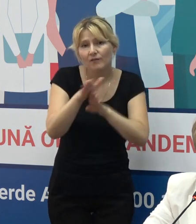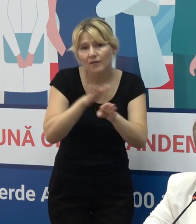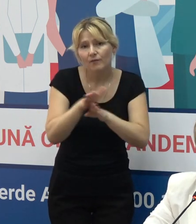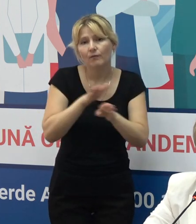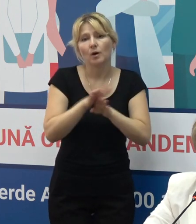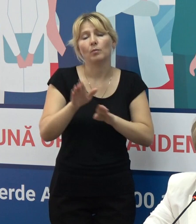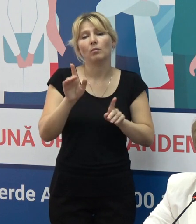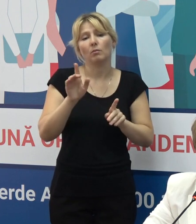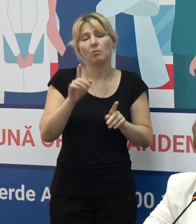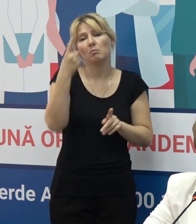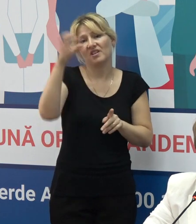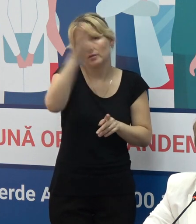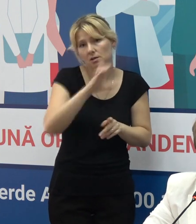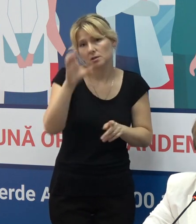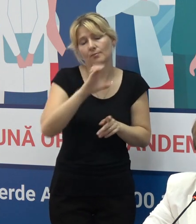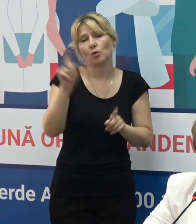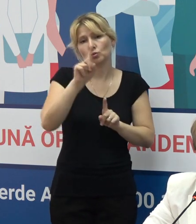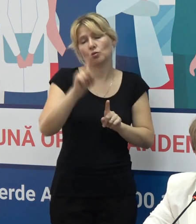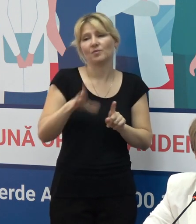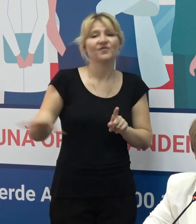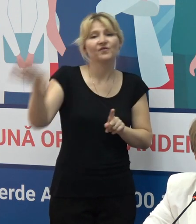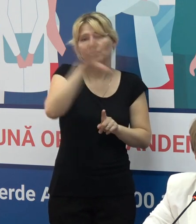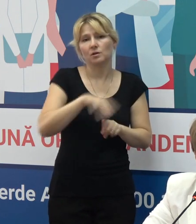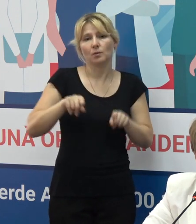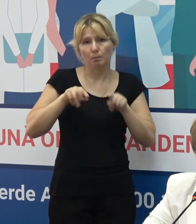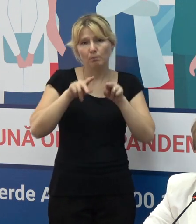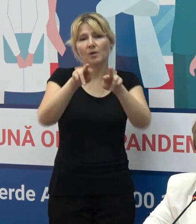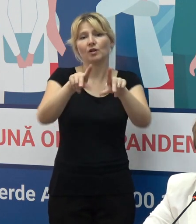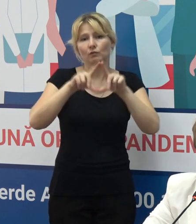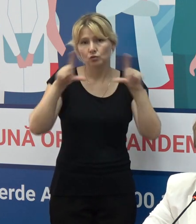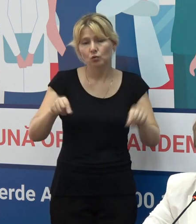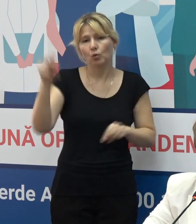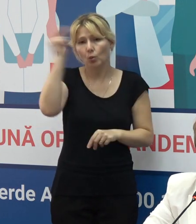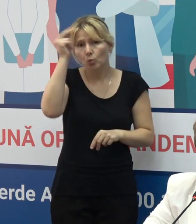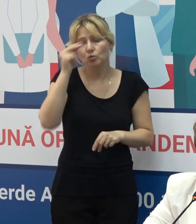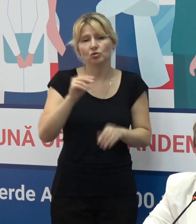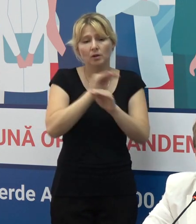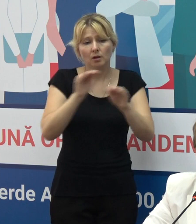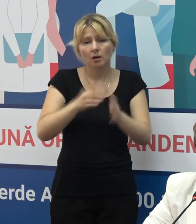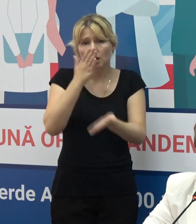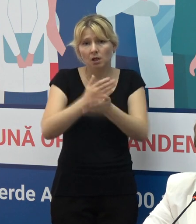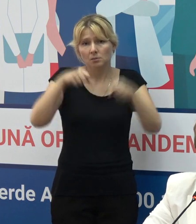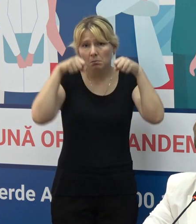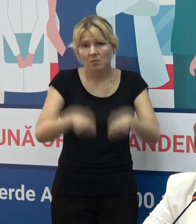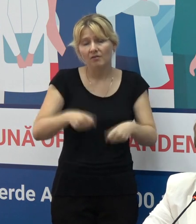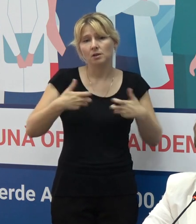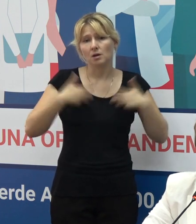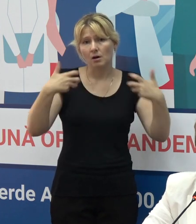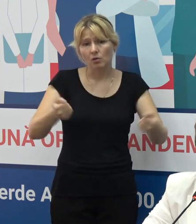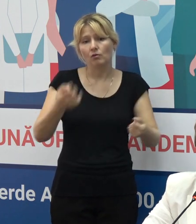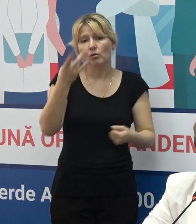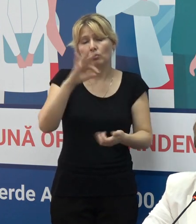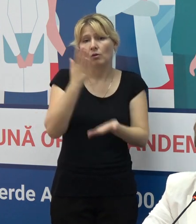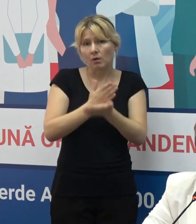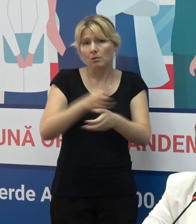protecție, la 1 septembrie să mergem la școală, să mergem să învățăm. Copiii au dreptul la sănătate, dar copiii